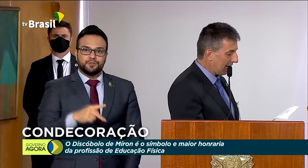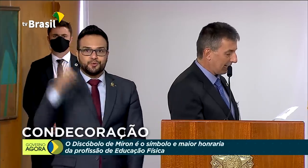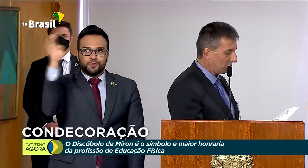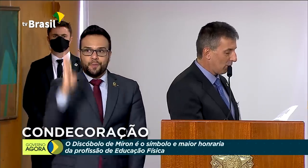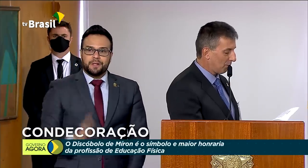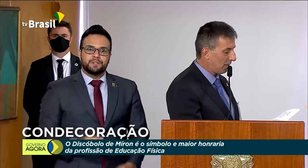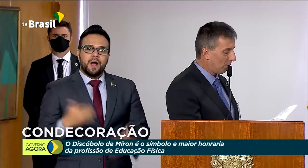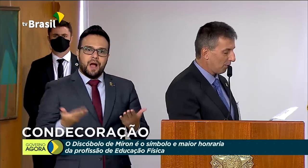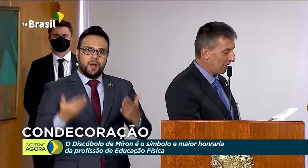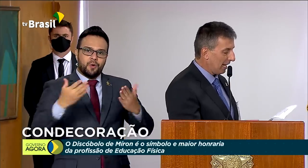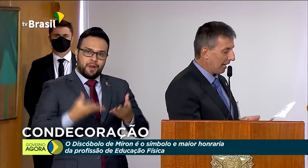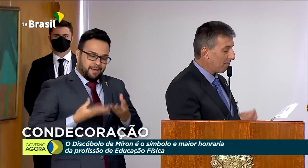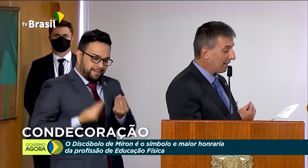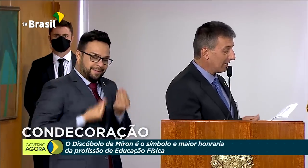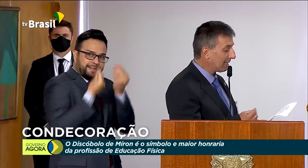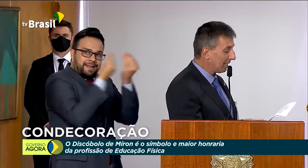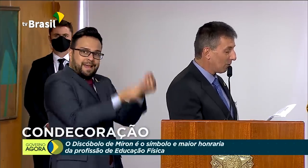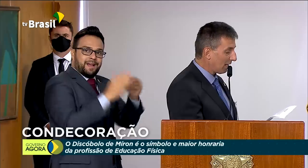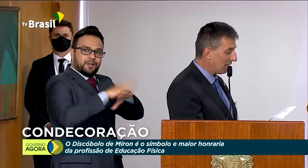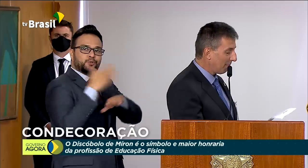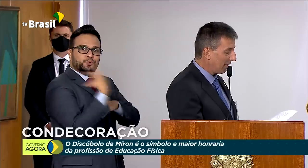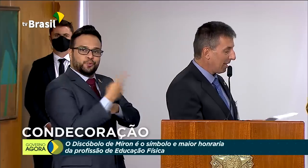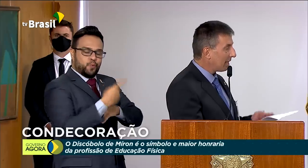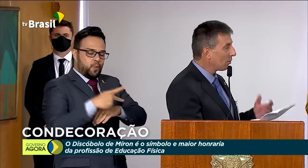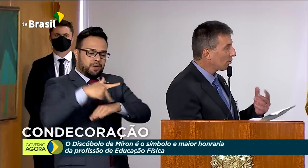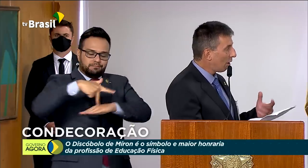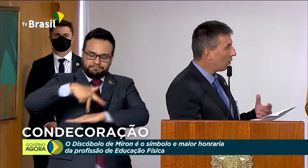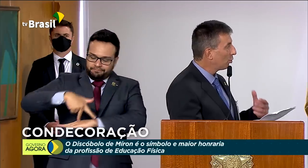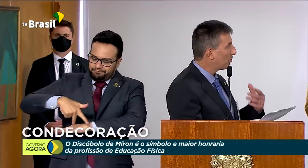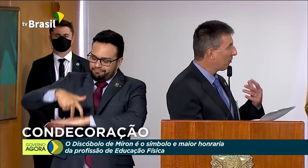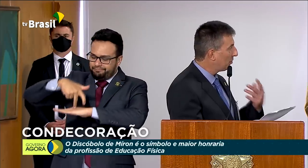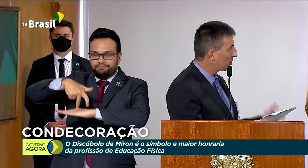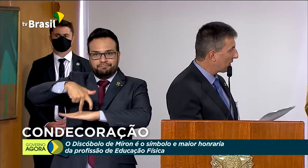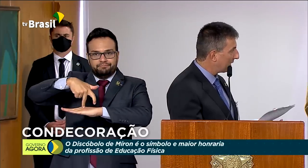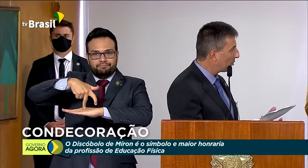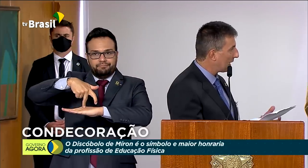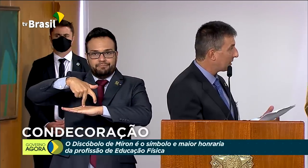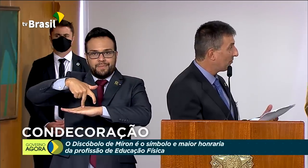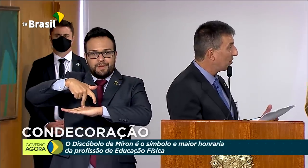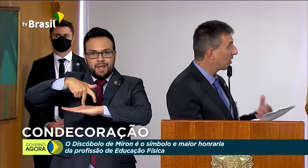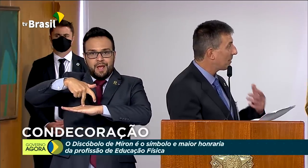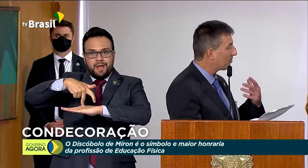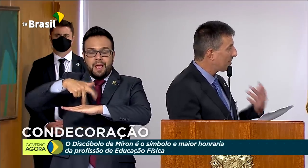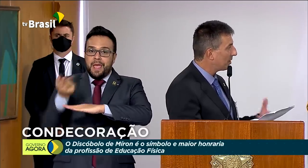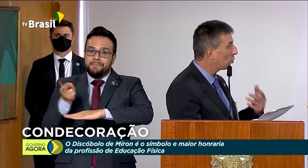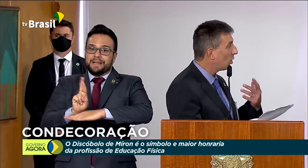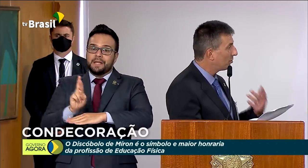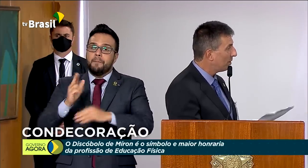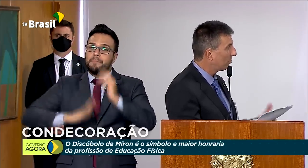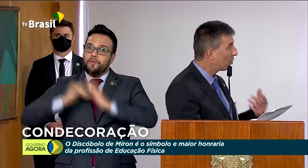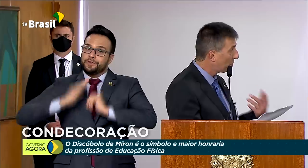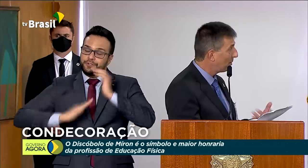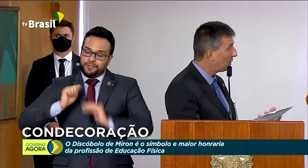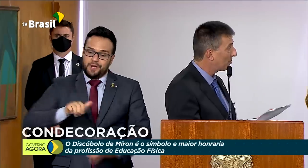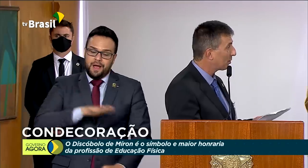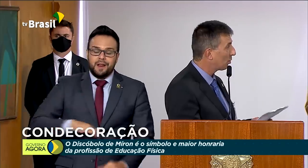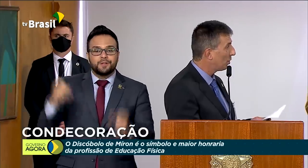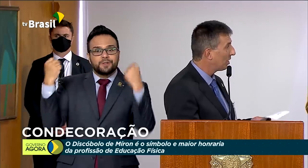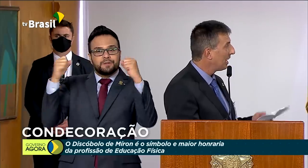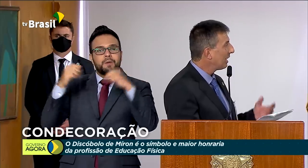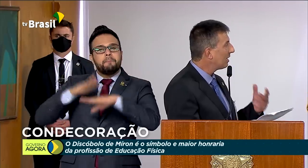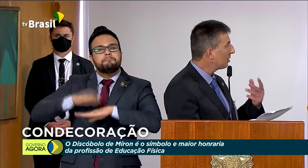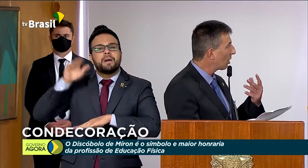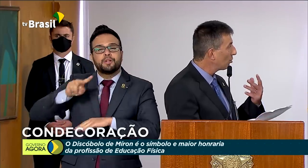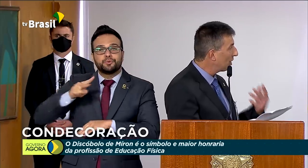de entregar em suas mãos, representando aqui, não só os profissionais de educação física, mas mais de dois milhões de